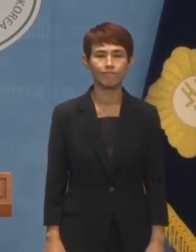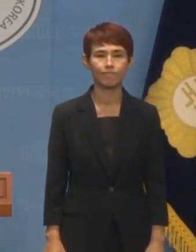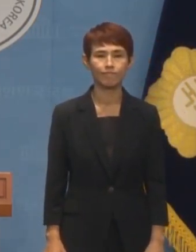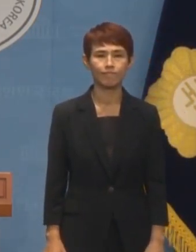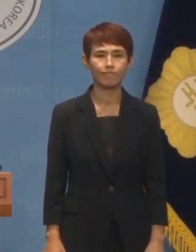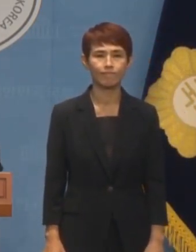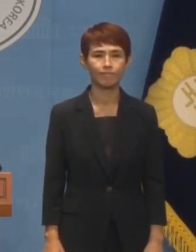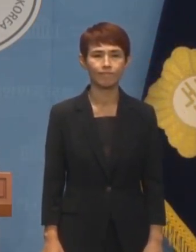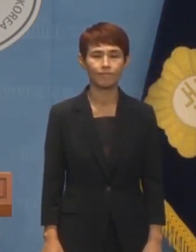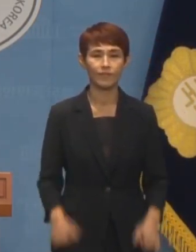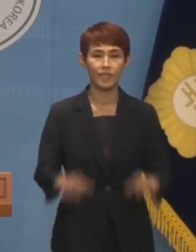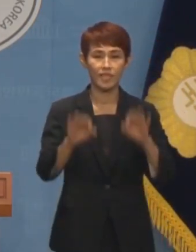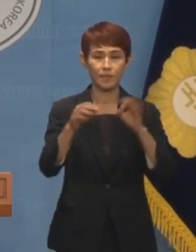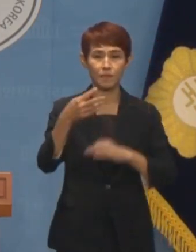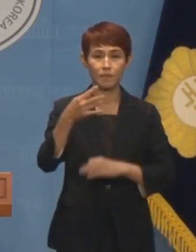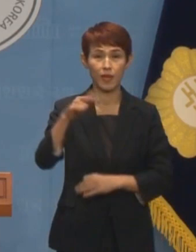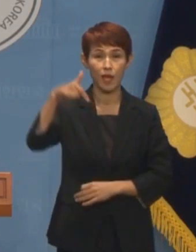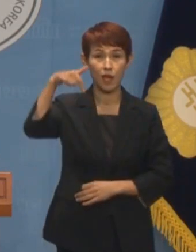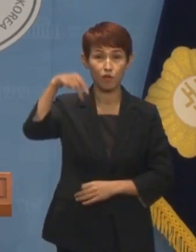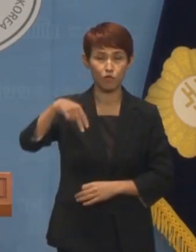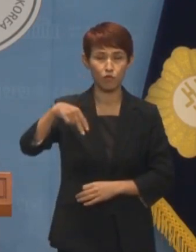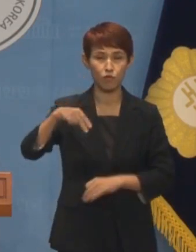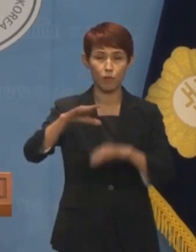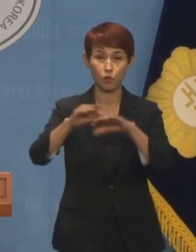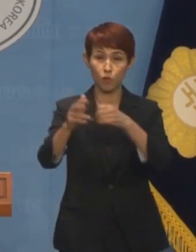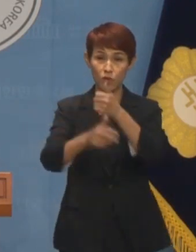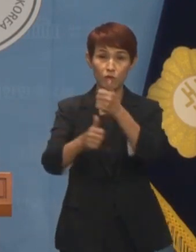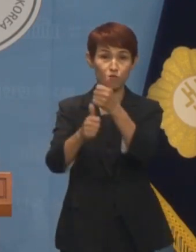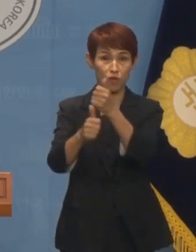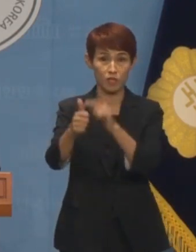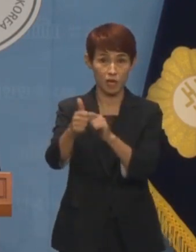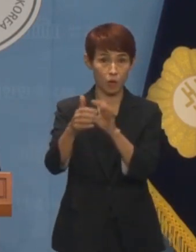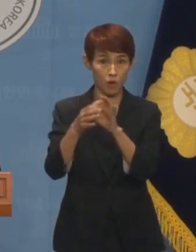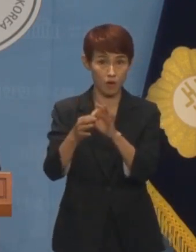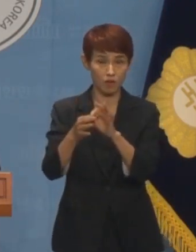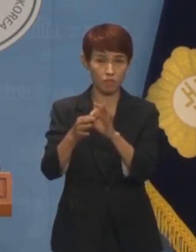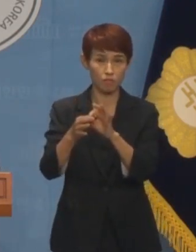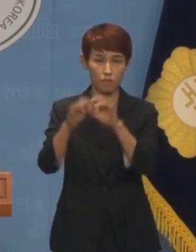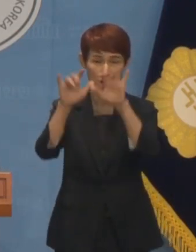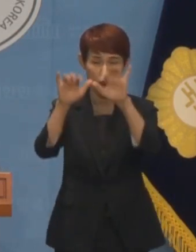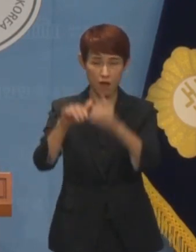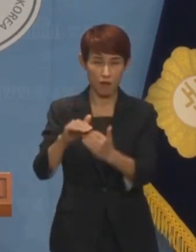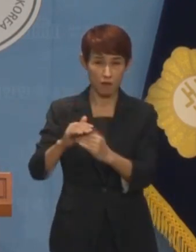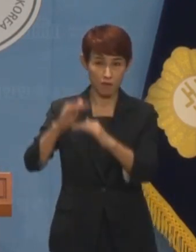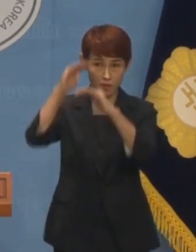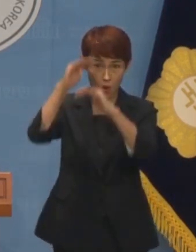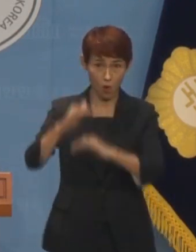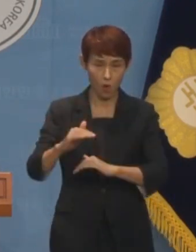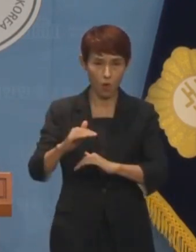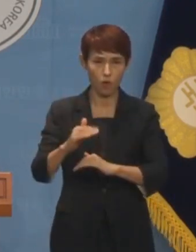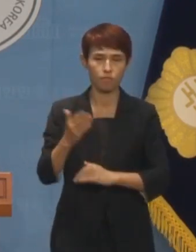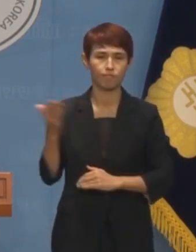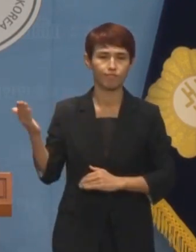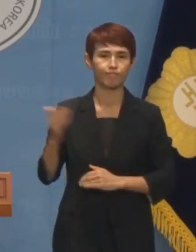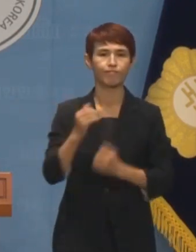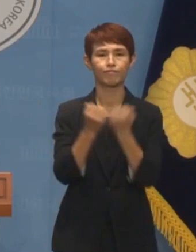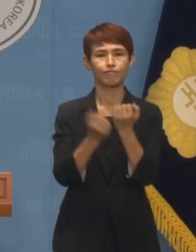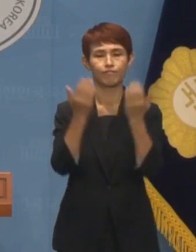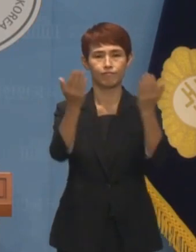김태규 방통위 부위원장 입장문에 대한 최민희 과방위원장 기자회견입니다.